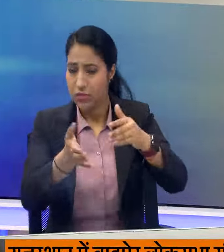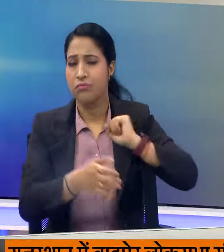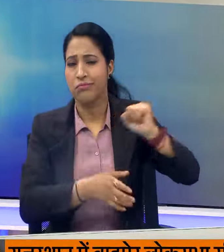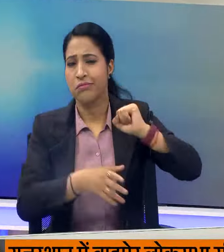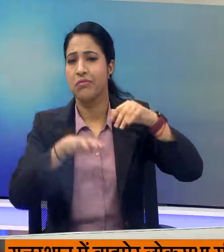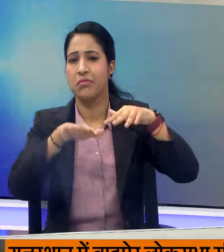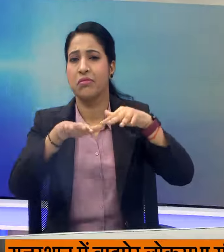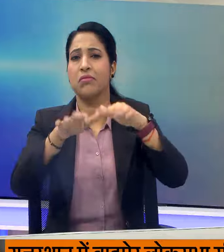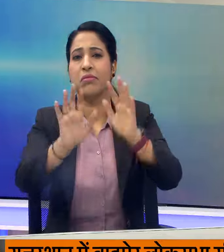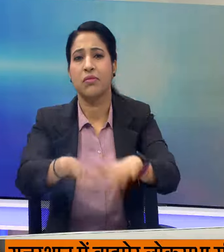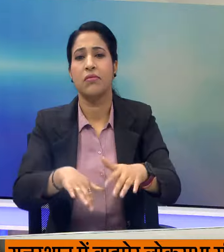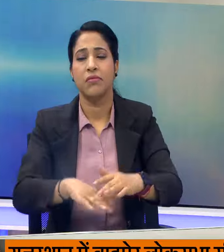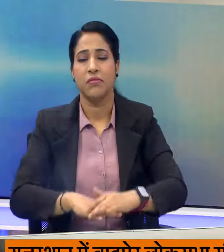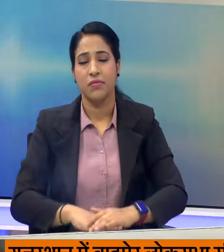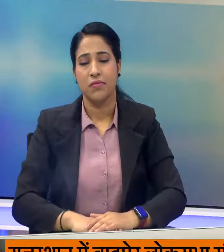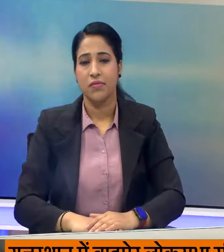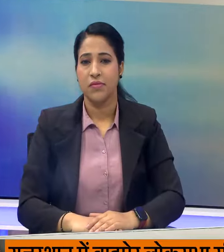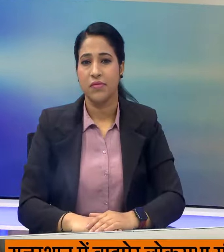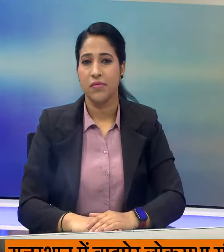करेंगे